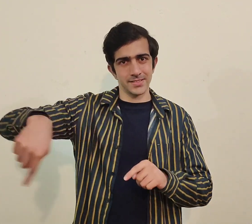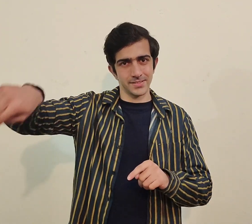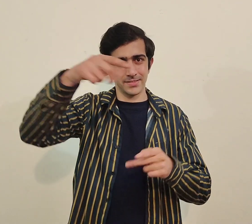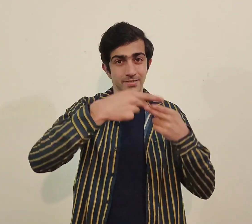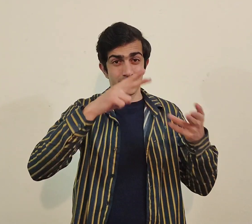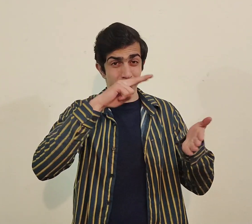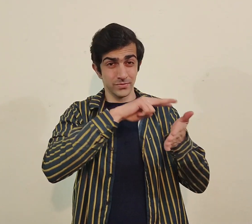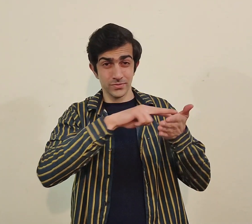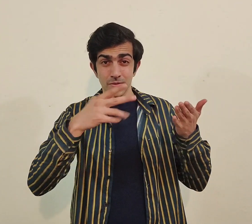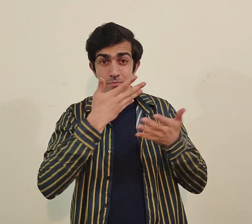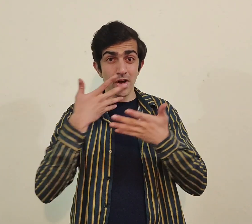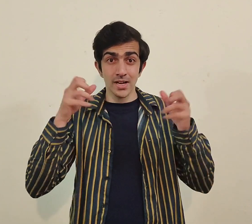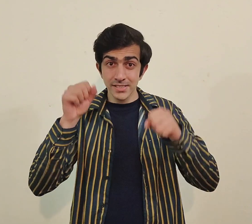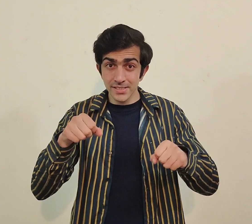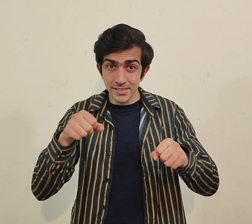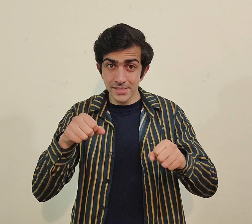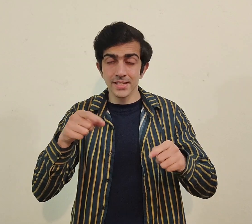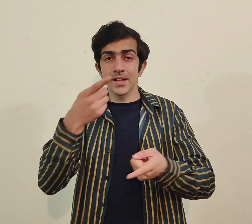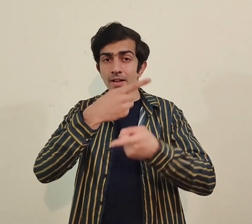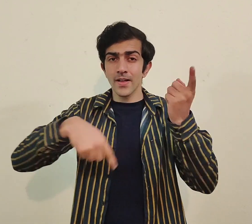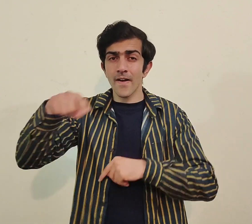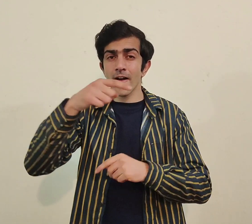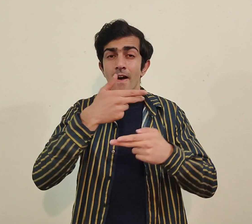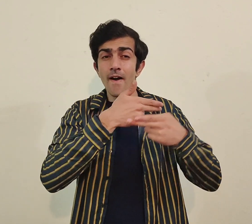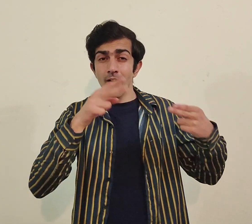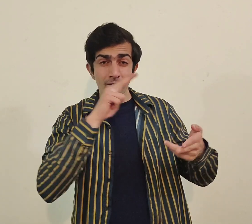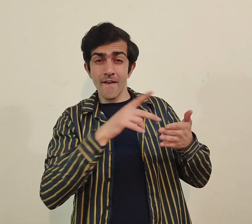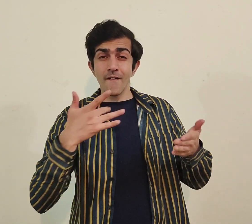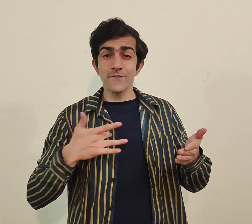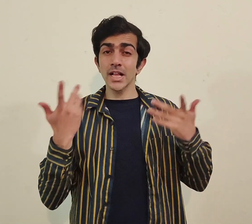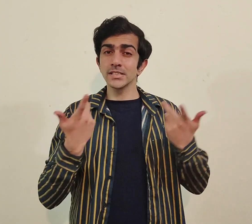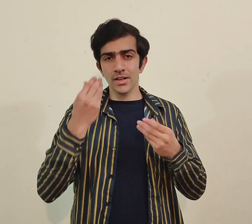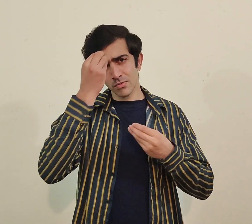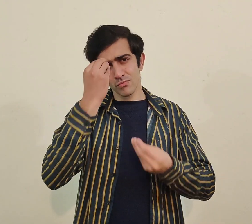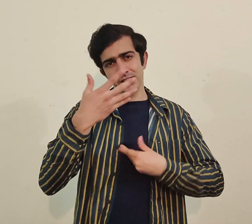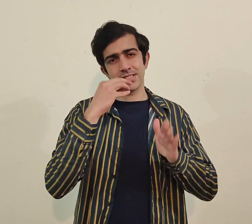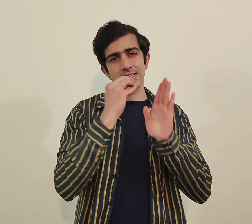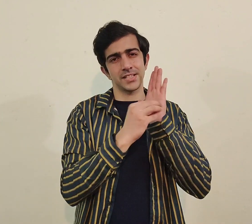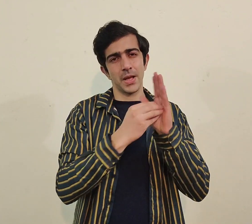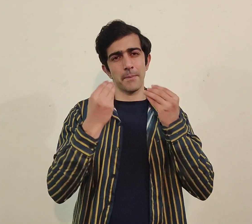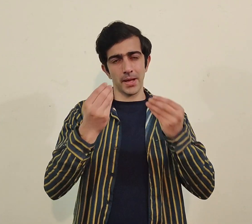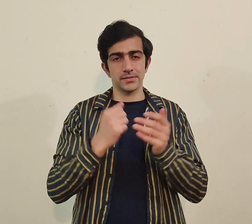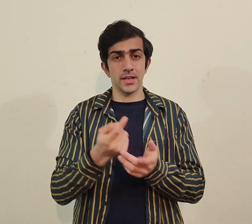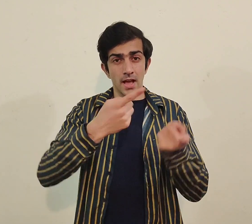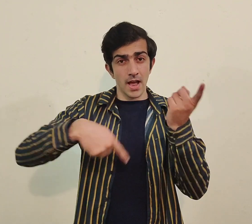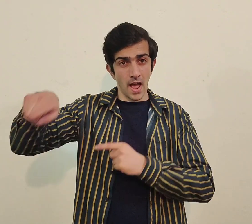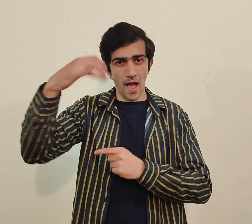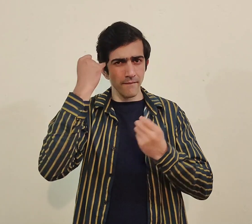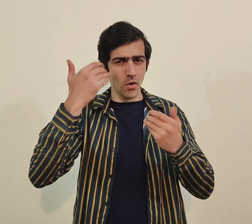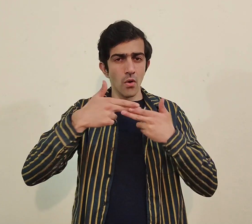ہوفولی آپ کو یہ ویڈیو اچھی لگی ہوگی اور پسند آئی ہوگی اور اگر باقی جو کوئی بھی آپ کے mind میں آیڈیا ہو